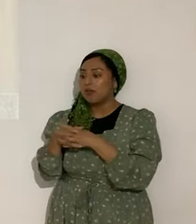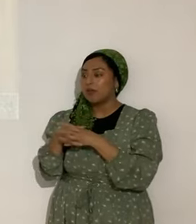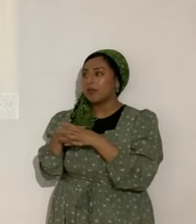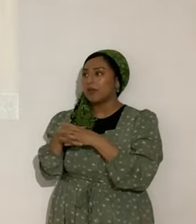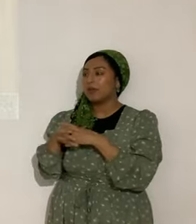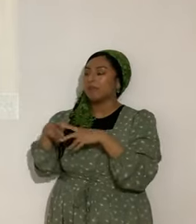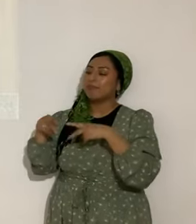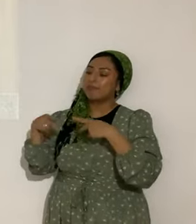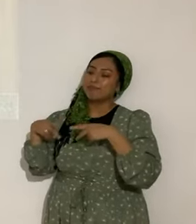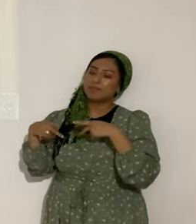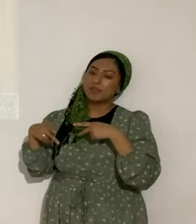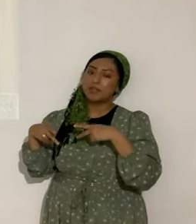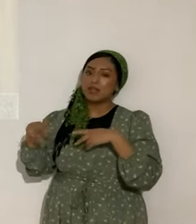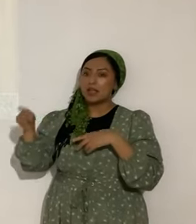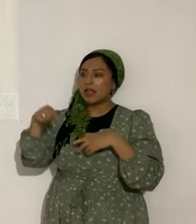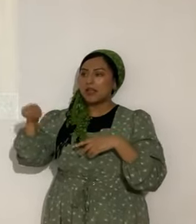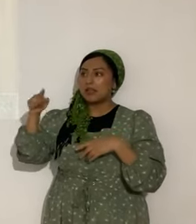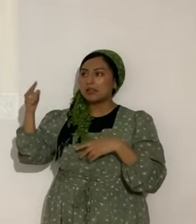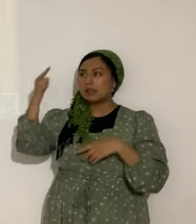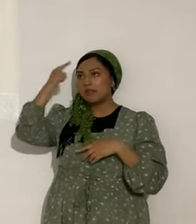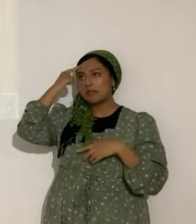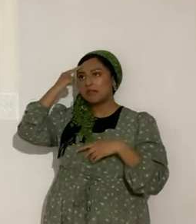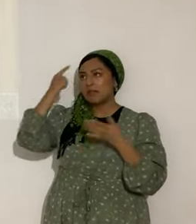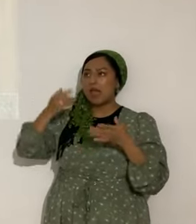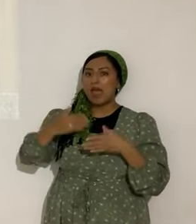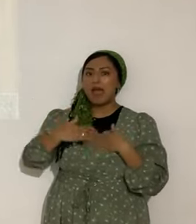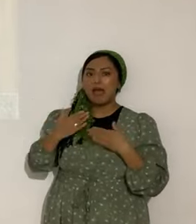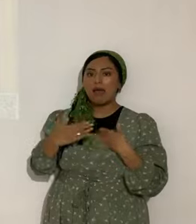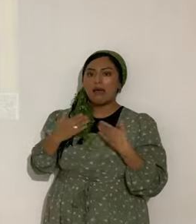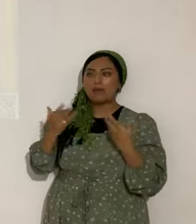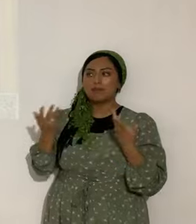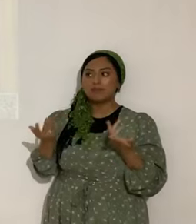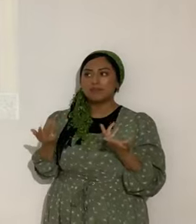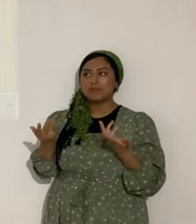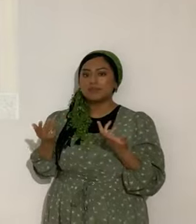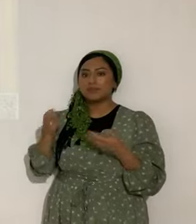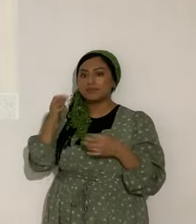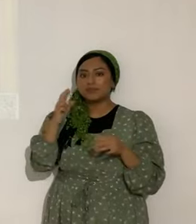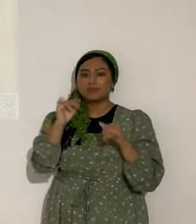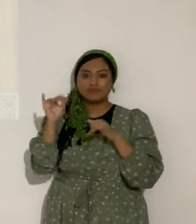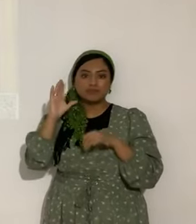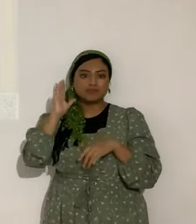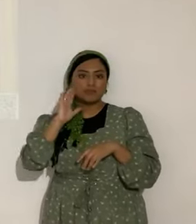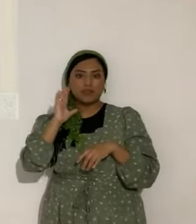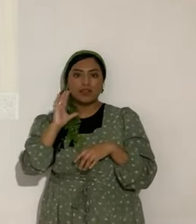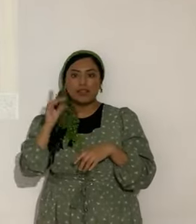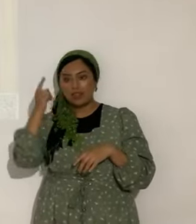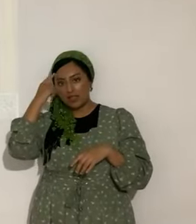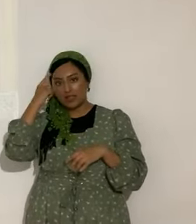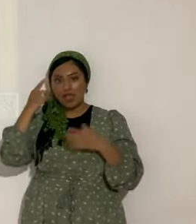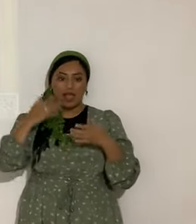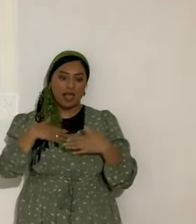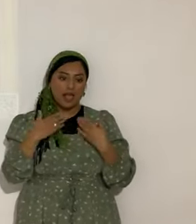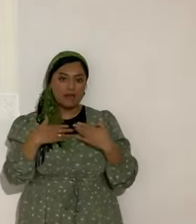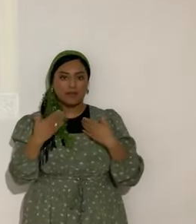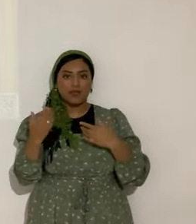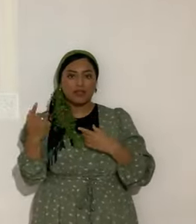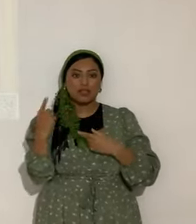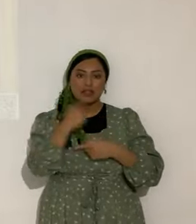etcétera. Y para ellos es el día feliz. O no. O no en las cantinas ponían la hora feliz. Cuando eran las botanas a las dos